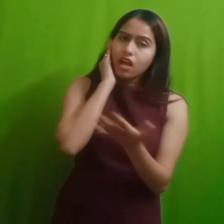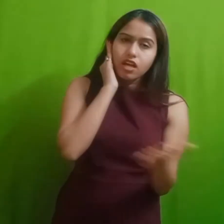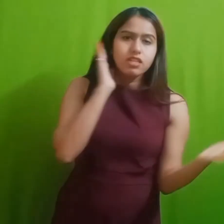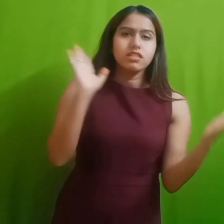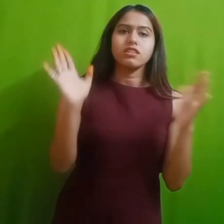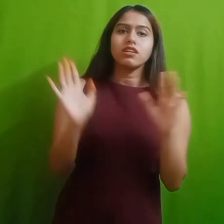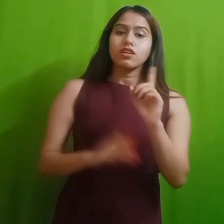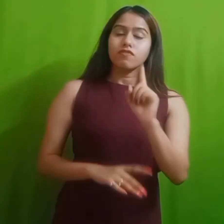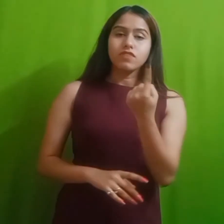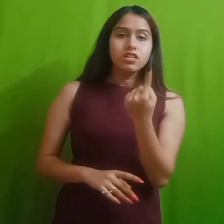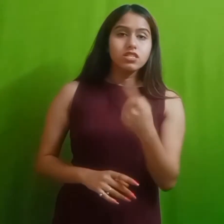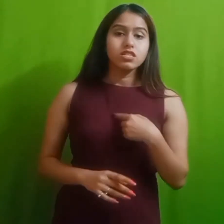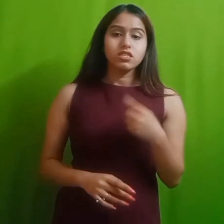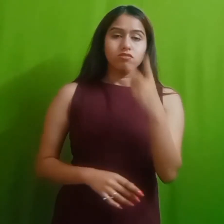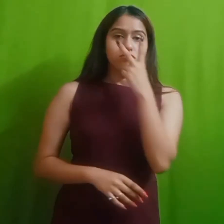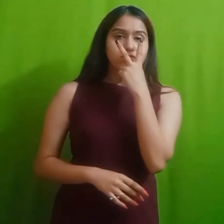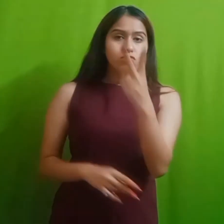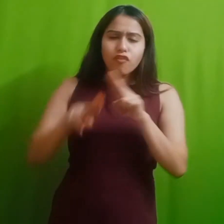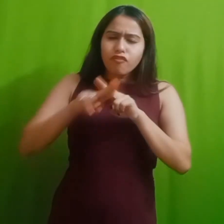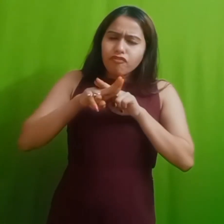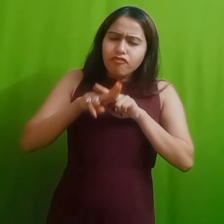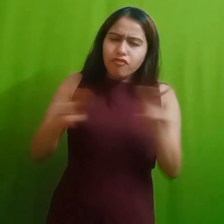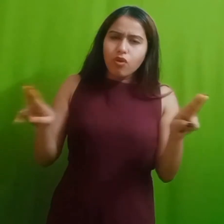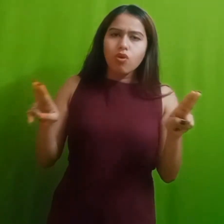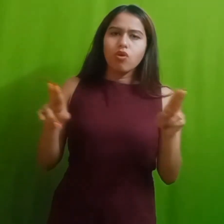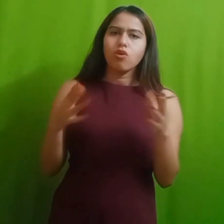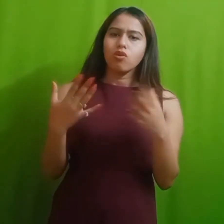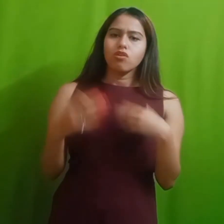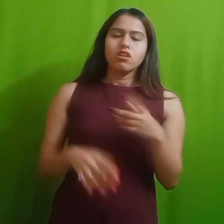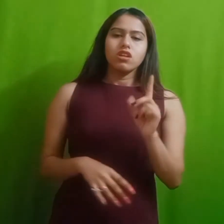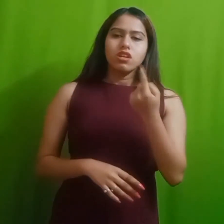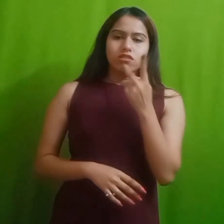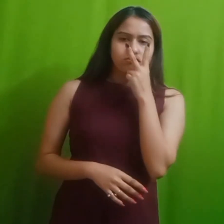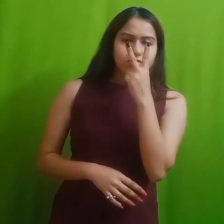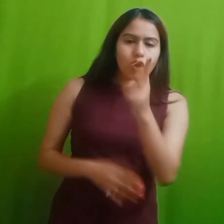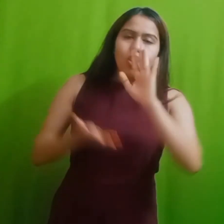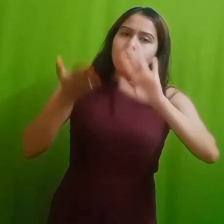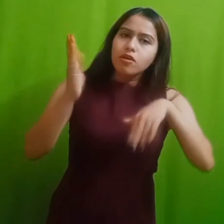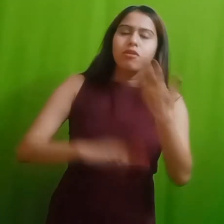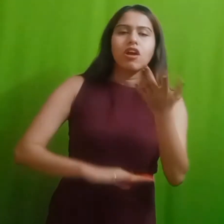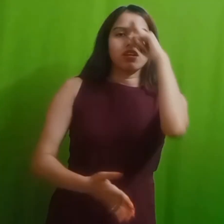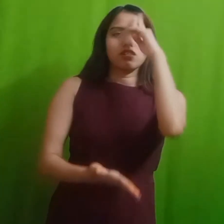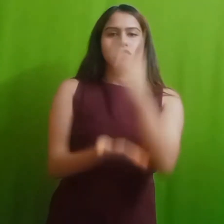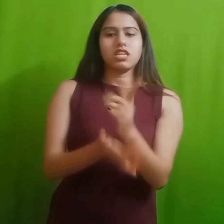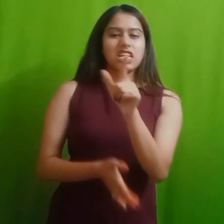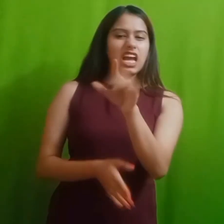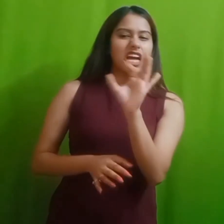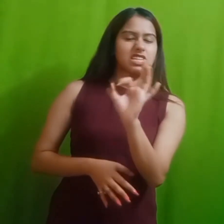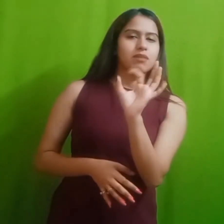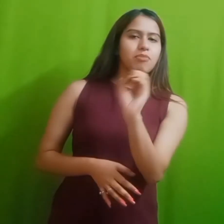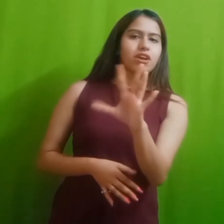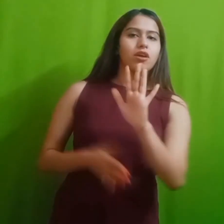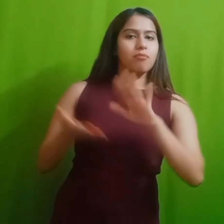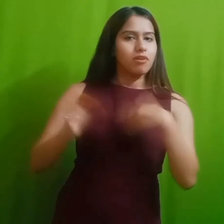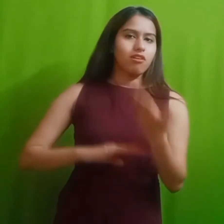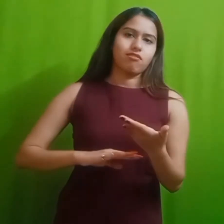अपना डिसिजन ना लें दूसरी चीज जो ये छोटी सी कहानी हमें सिखाती जो राजा ने अपने राजकुमारों को बताया कि